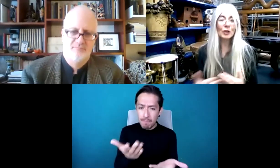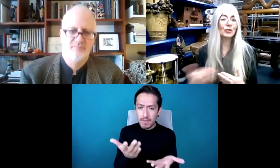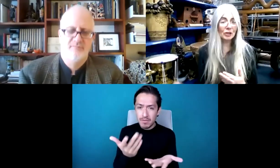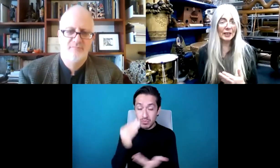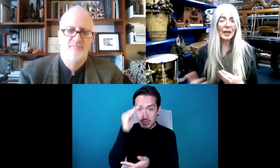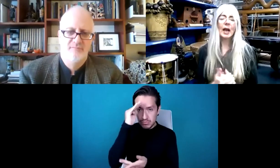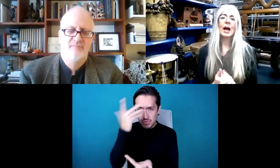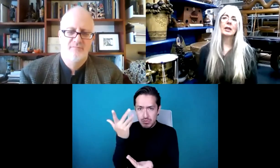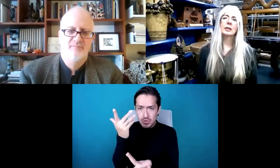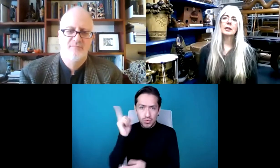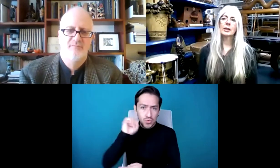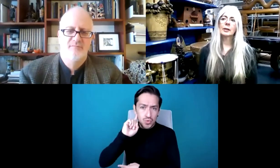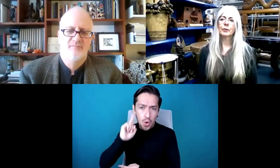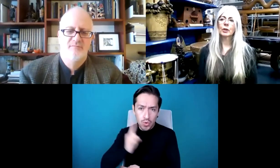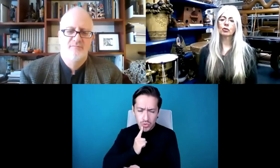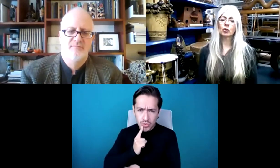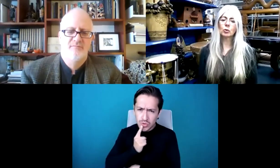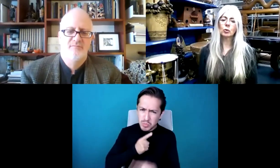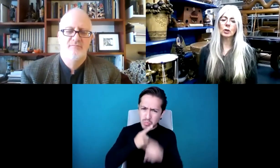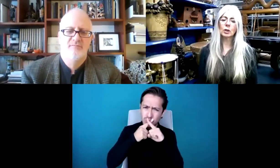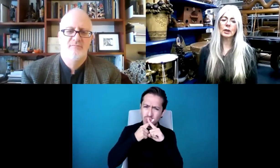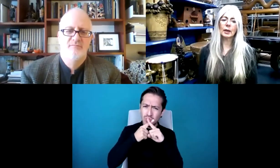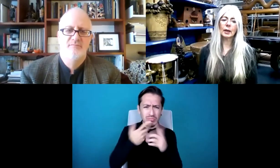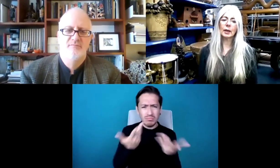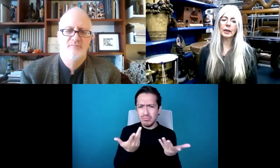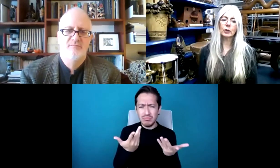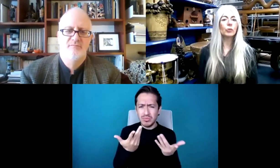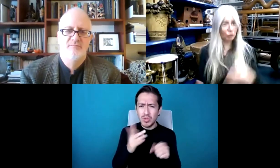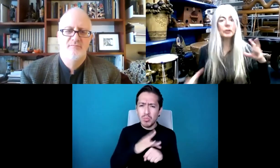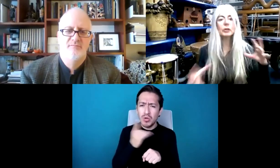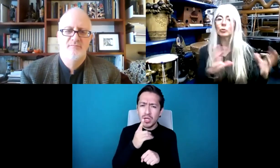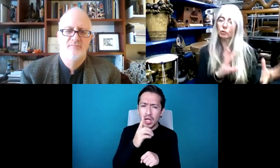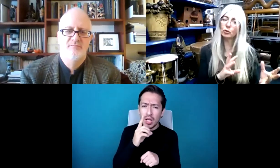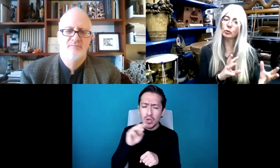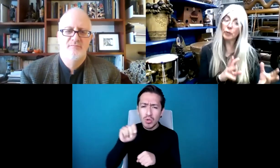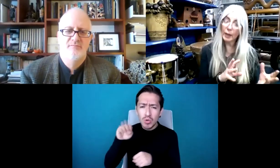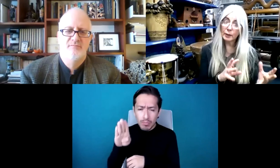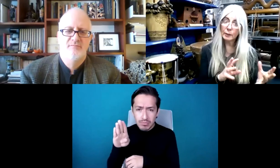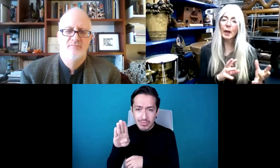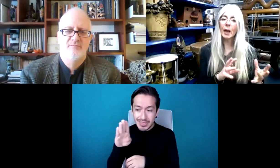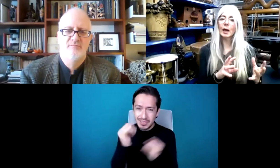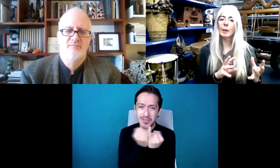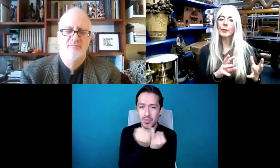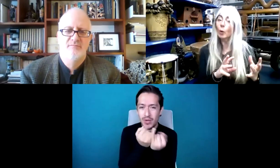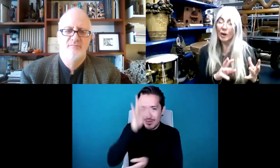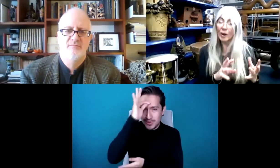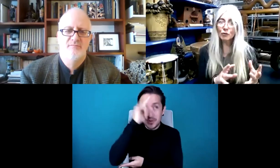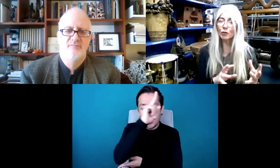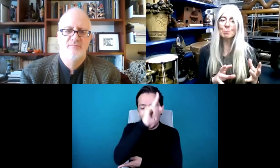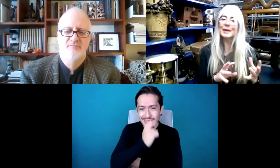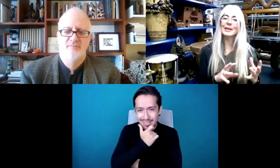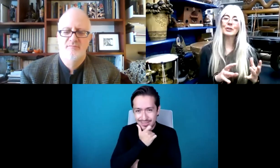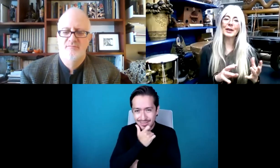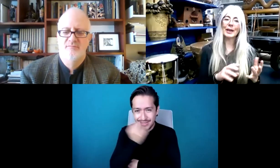mudos. Porque en inglés la palabra para mudo dicen dumb, que significa tonto. Entonces nos pareció